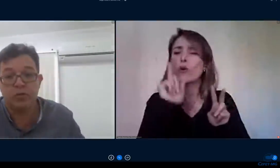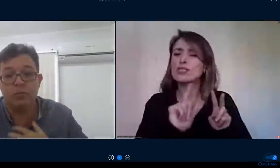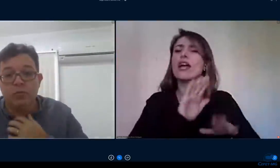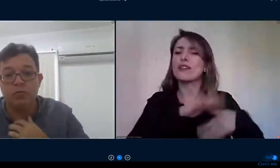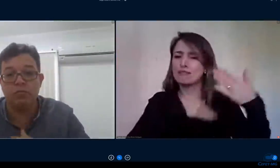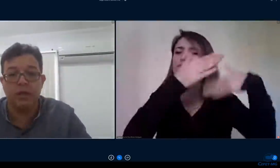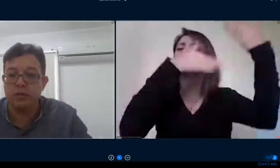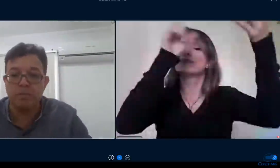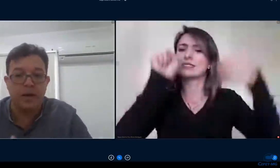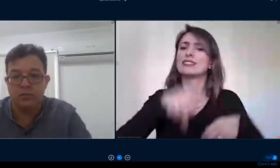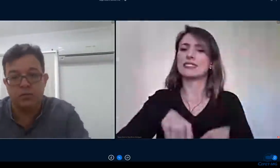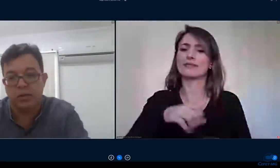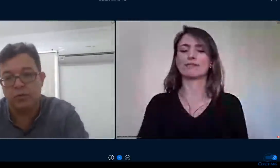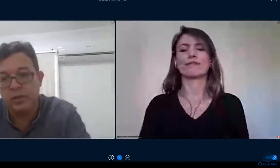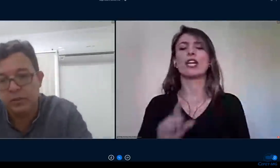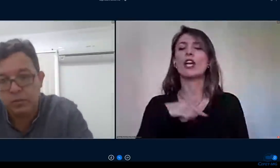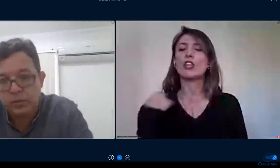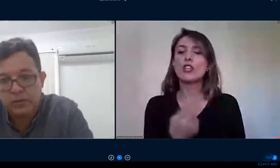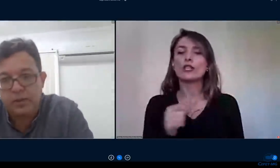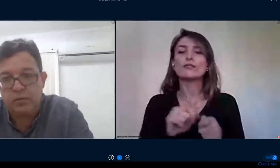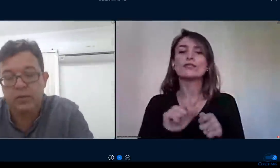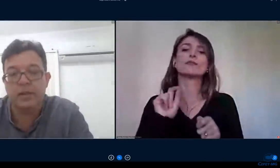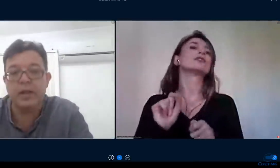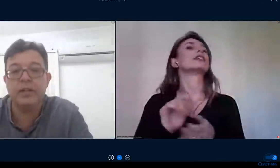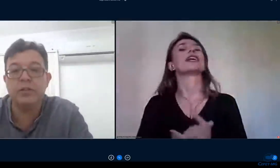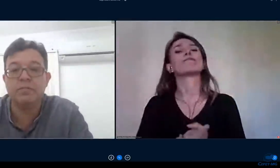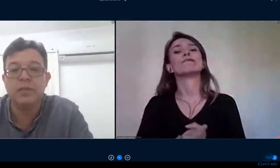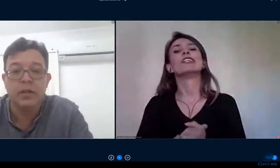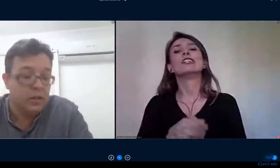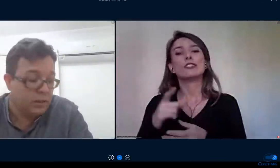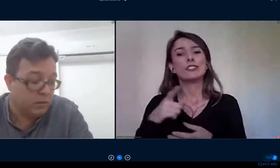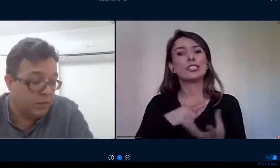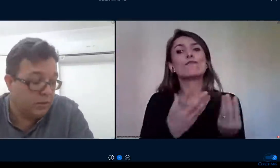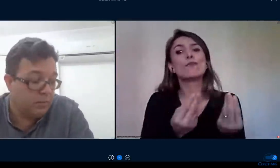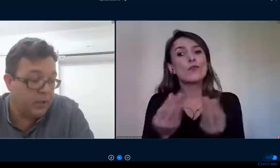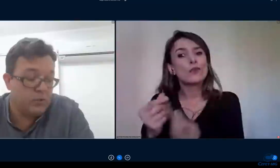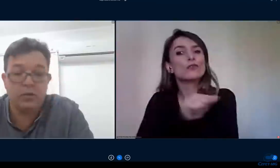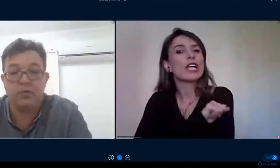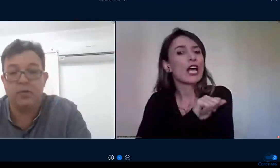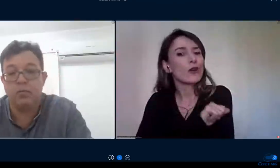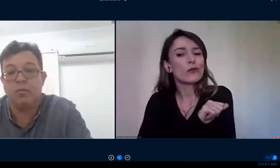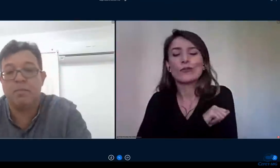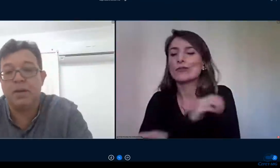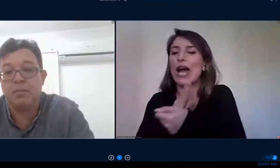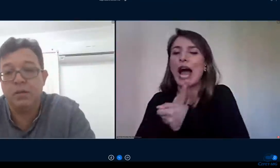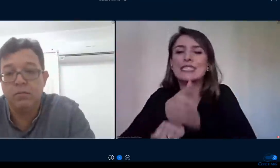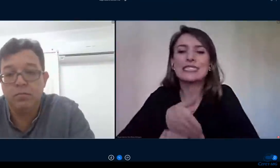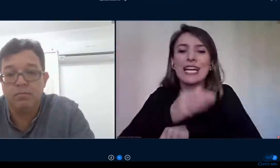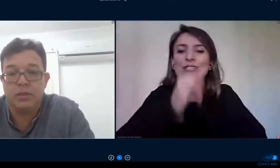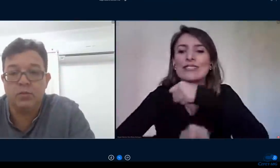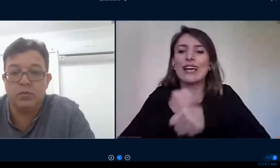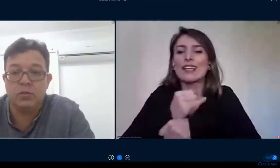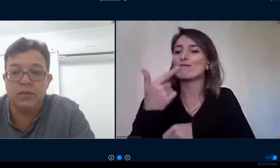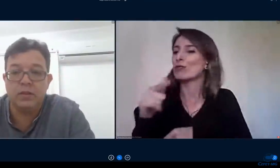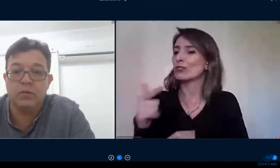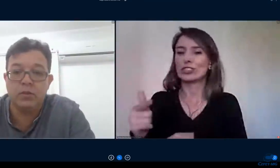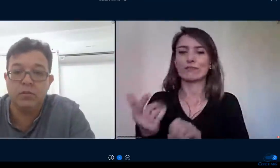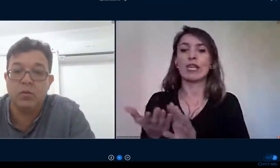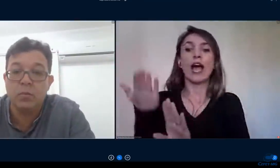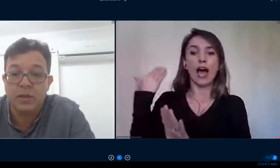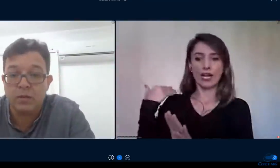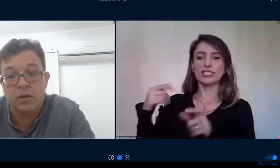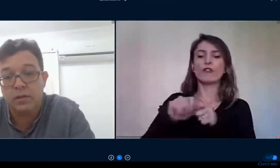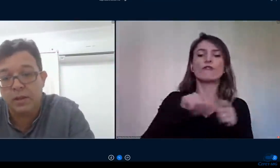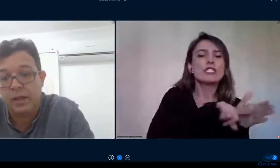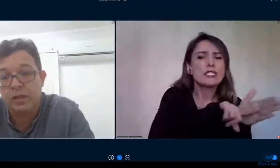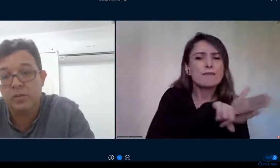nós tínhamos um grande parte dos nossos estudantes que não tinham acesso à internet então inicialmente nós fizemos um mapeamento dos estudantes que não